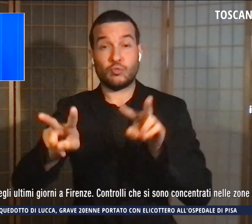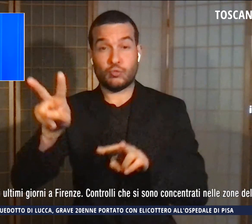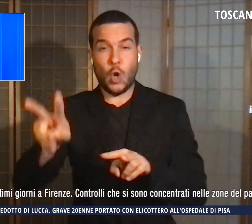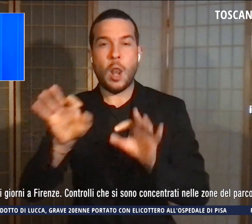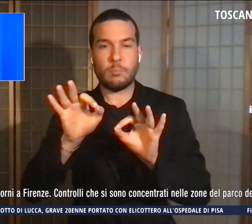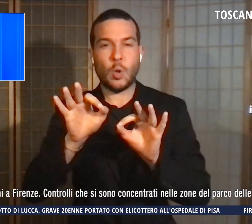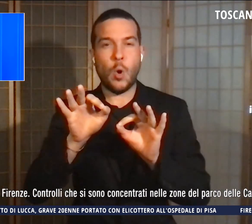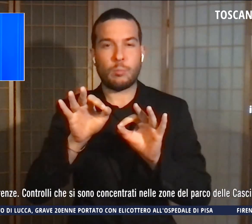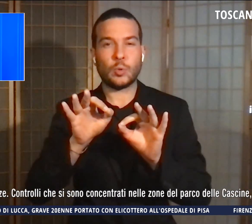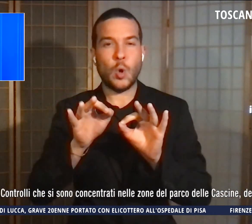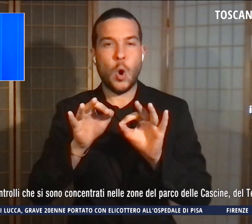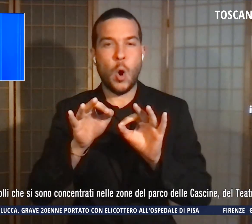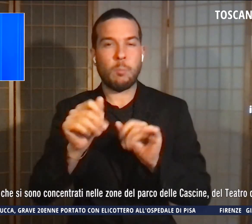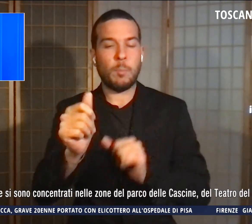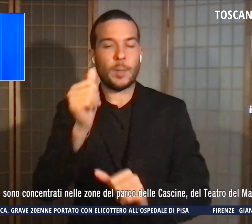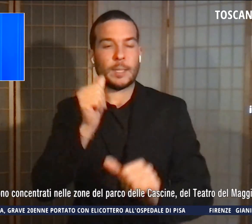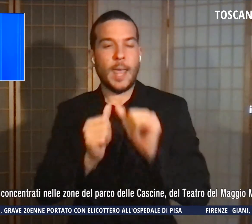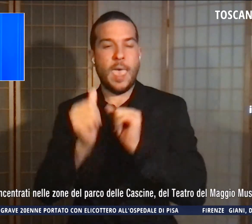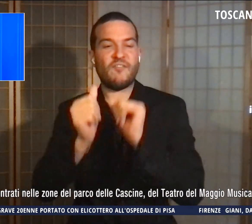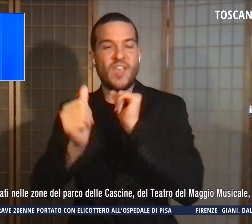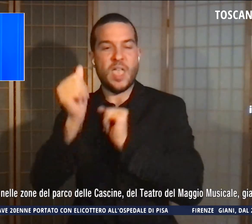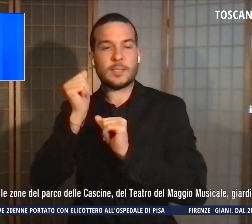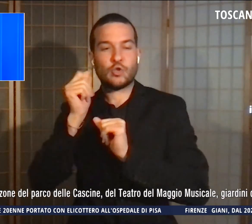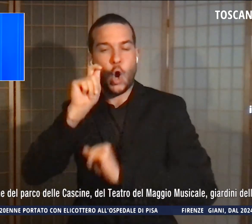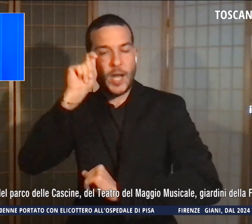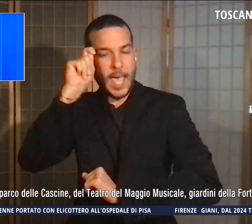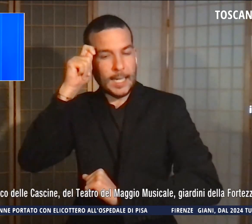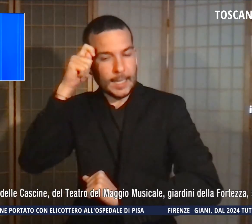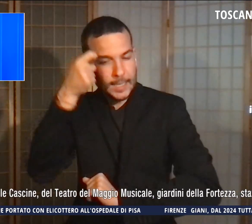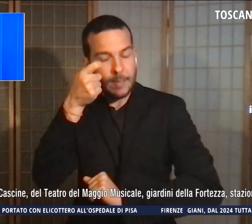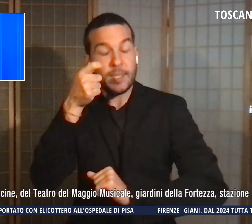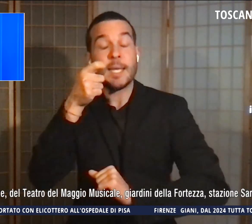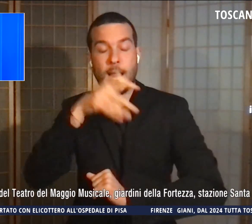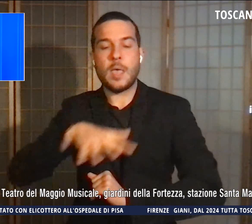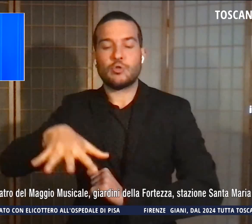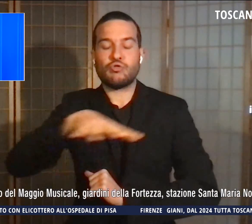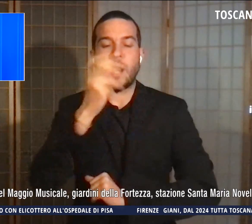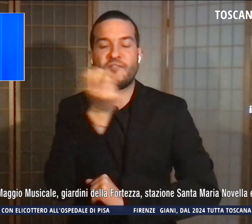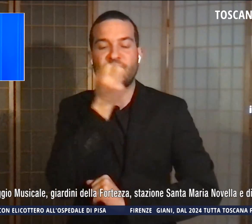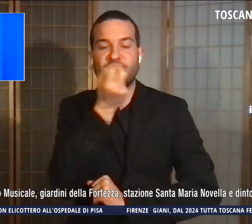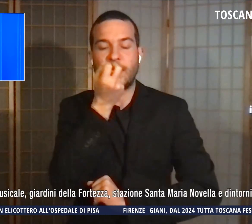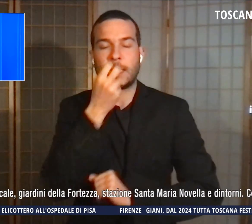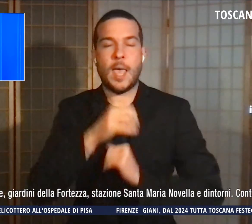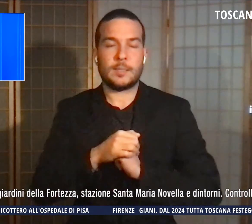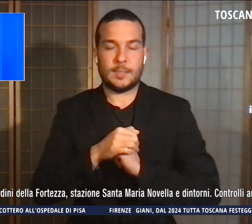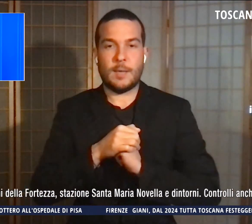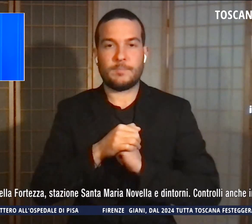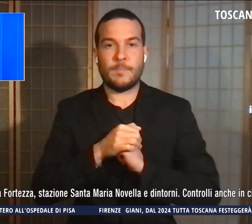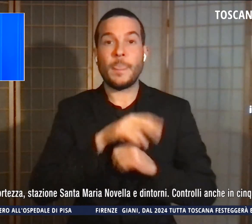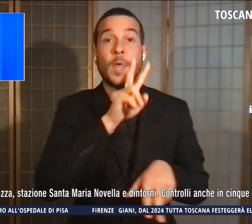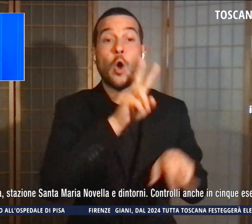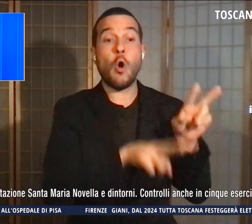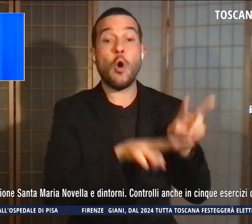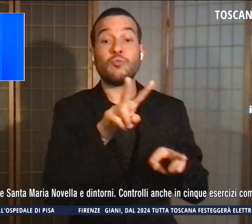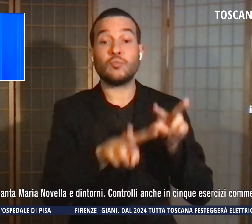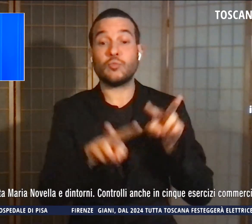e il contrasto del crimine svolti negli ultimi giorni a Firenze. Controlli che si sono concentrati nelle